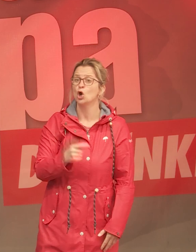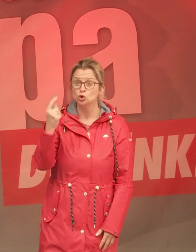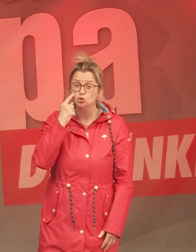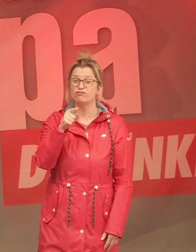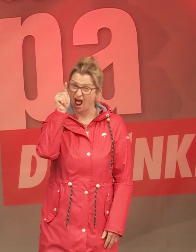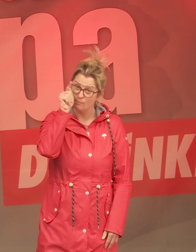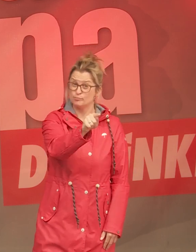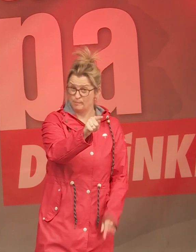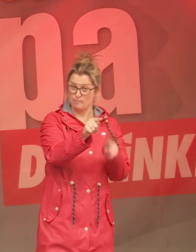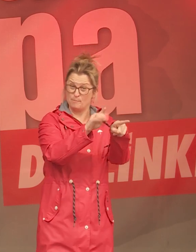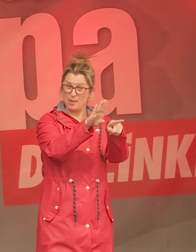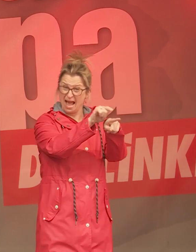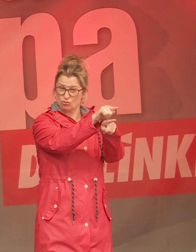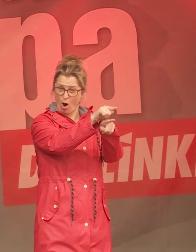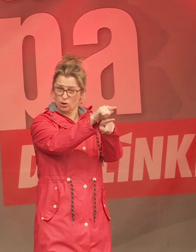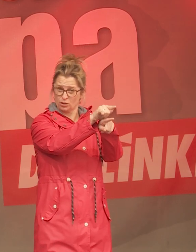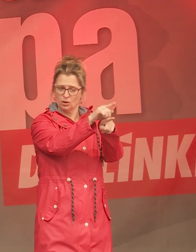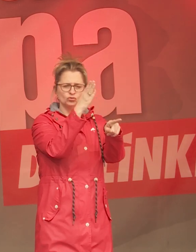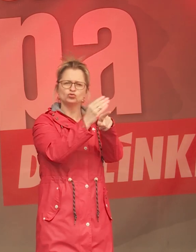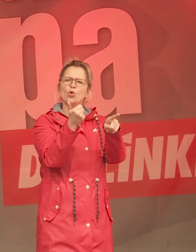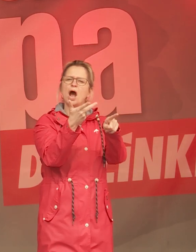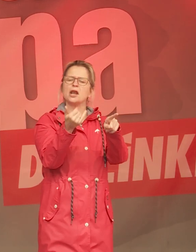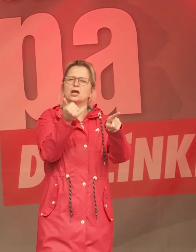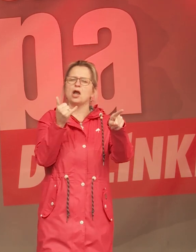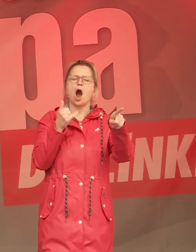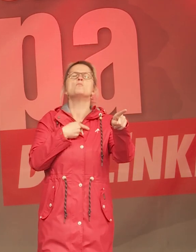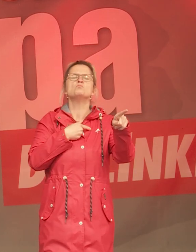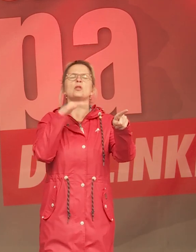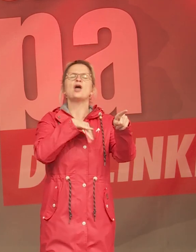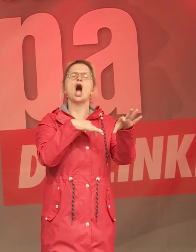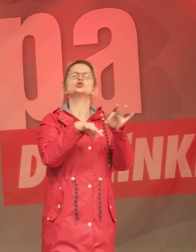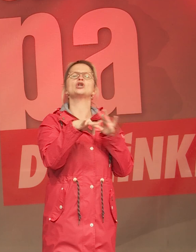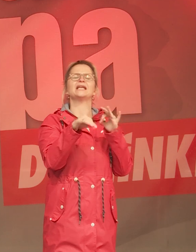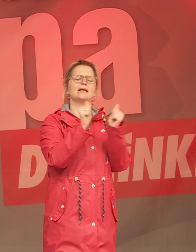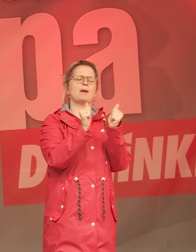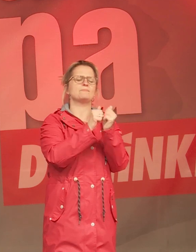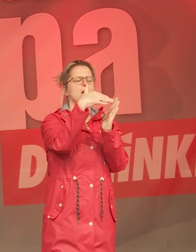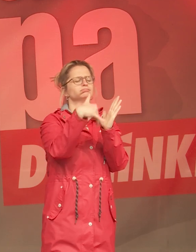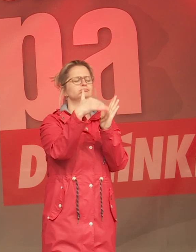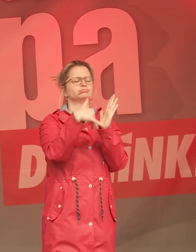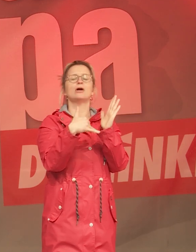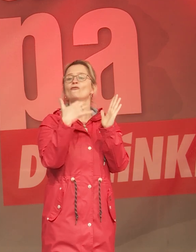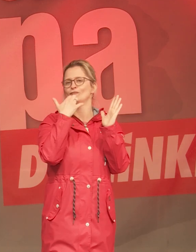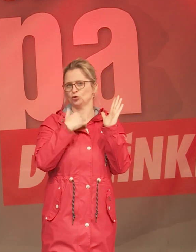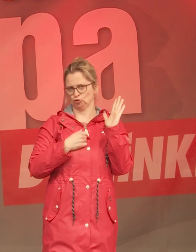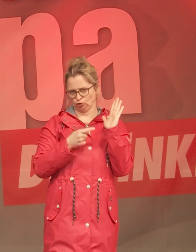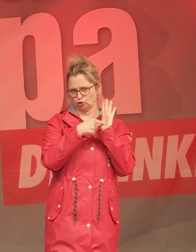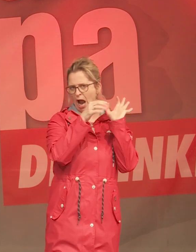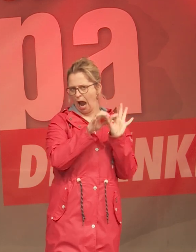BlackRock vor kurzem, vor ein paar Jahren Strategiepapier veröffentlicht. Da werben sie für die Einführung eines